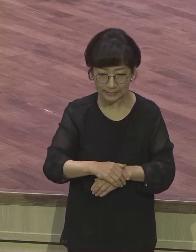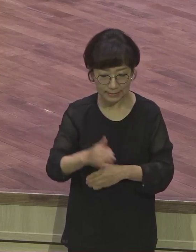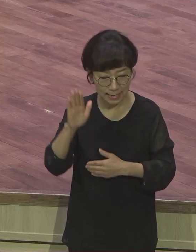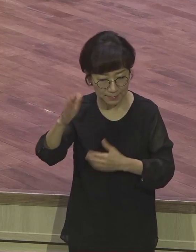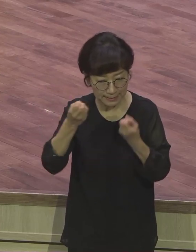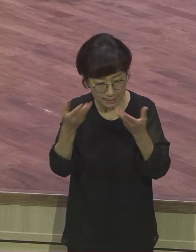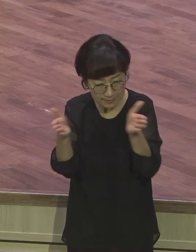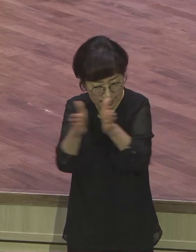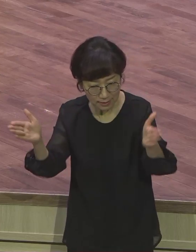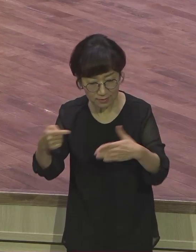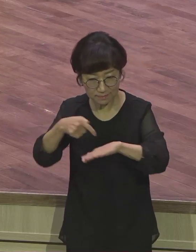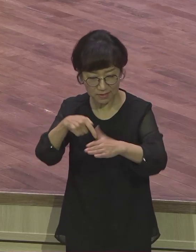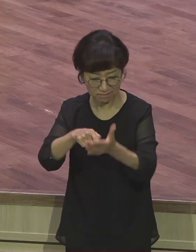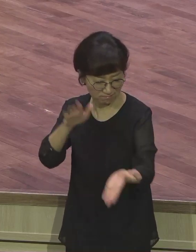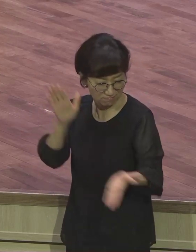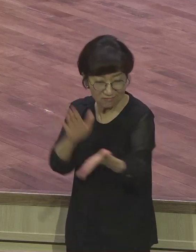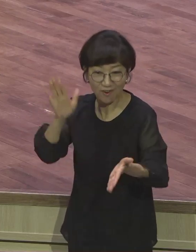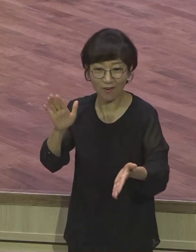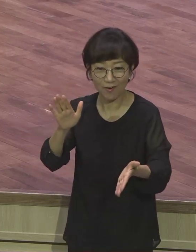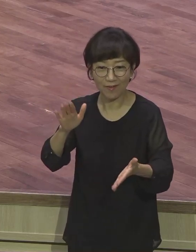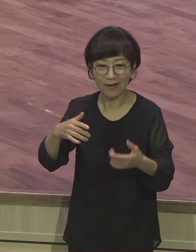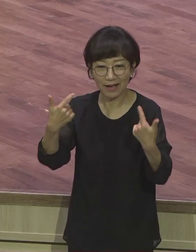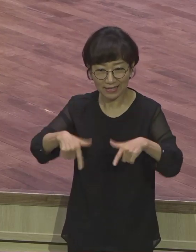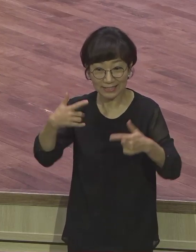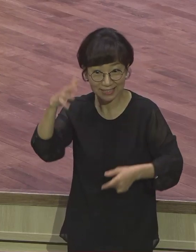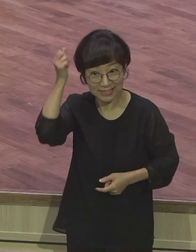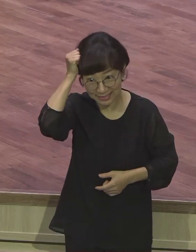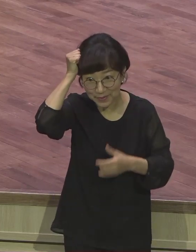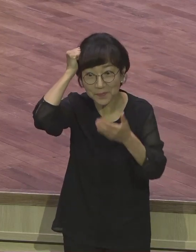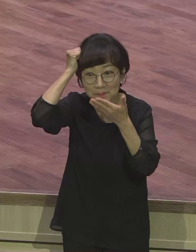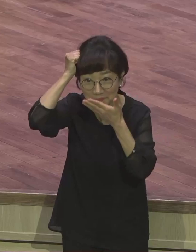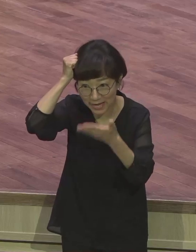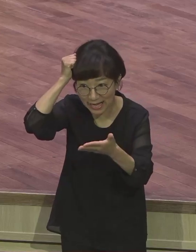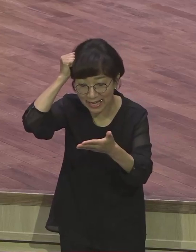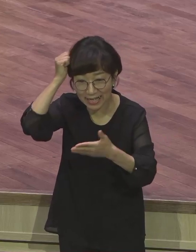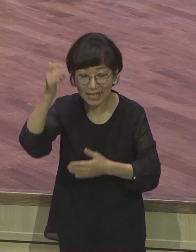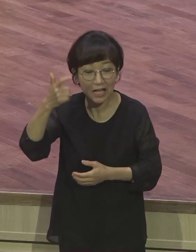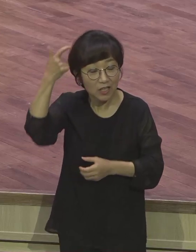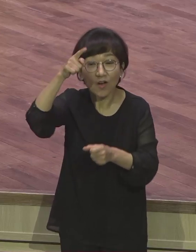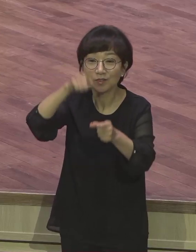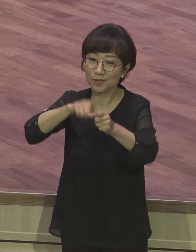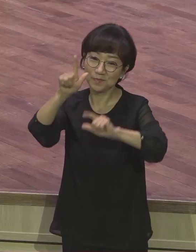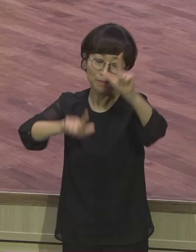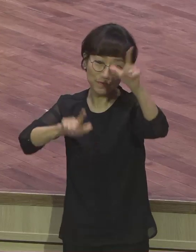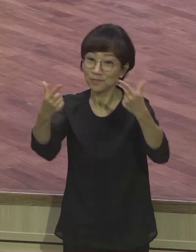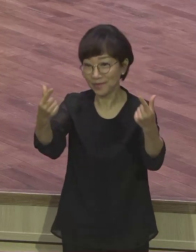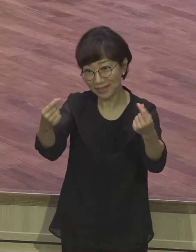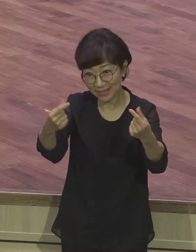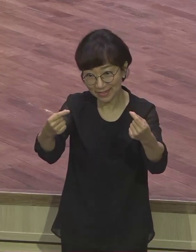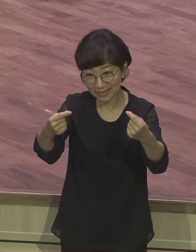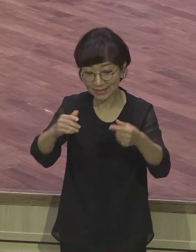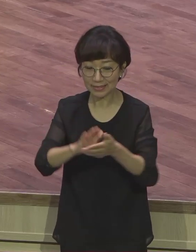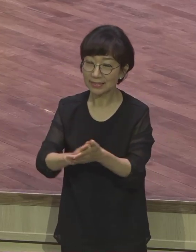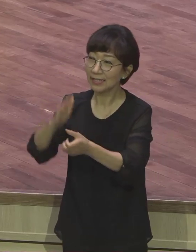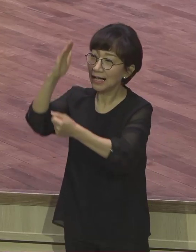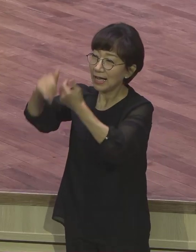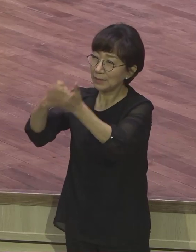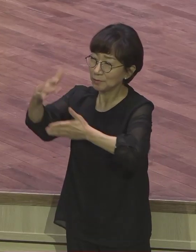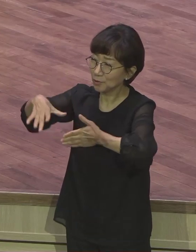그 날이기 때문에 그렇습니다. 영기지 삶도 마찬가지예요. 하나님을 내가 만났을 때, 내가